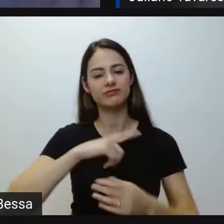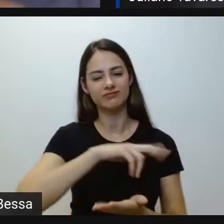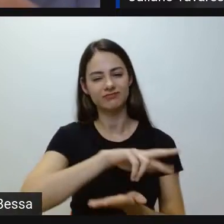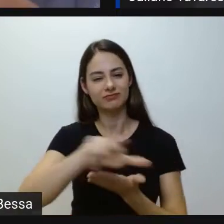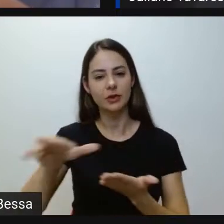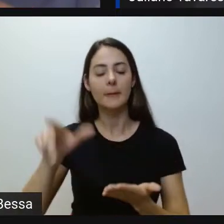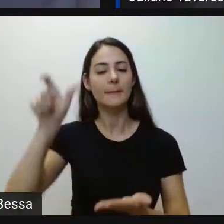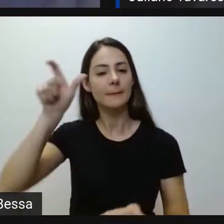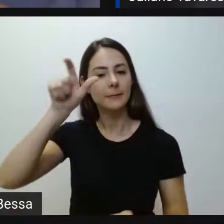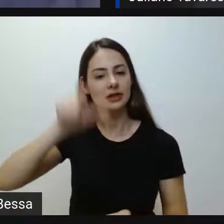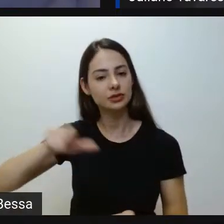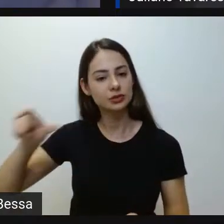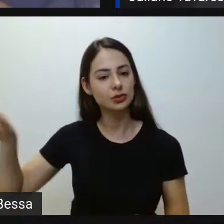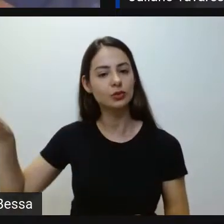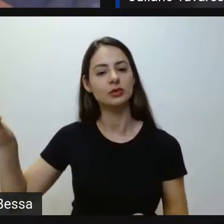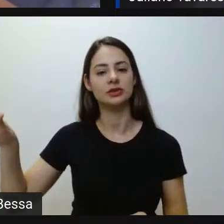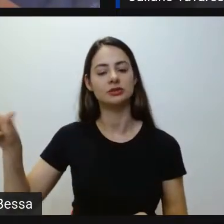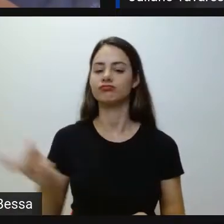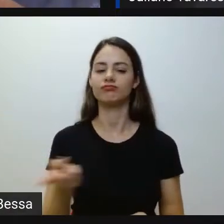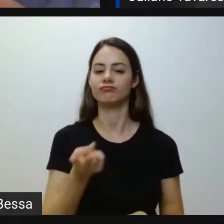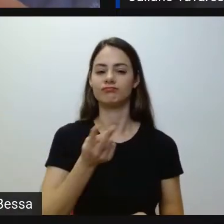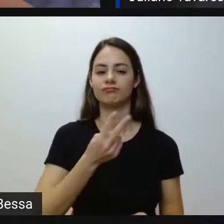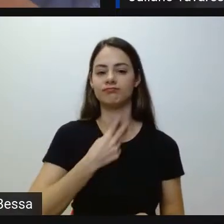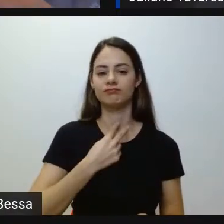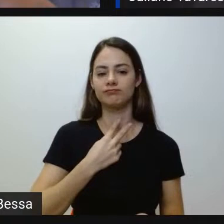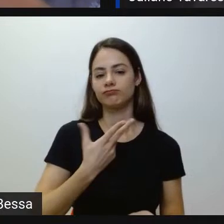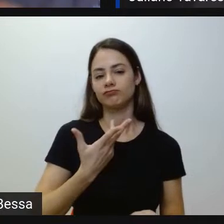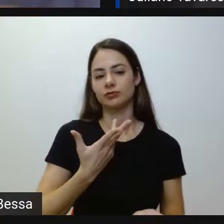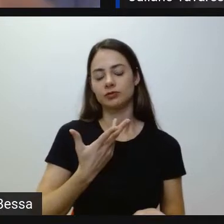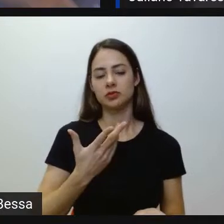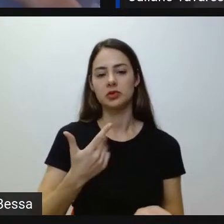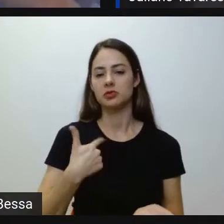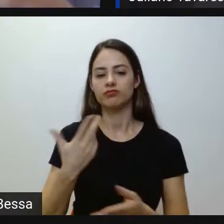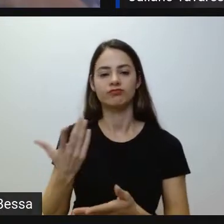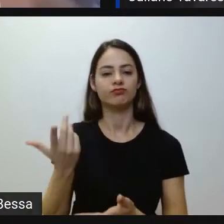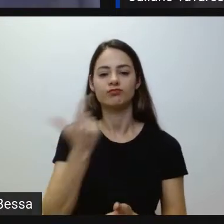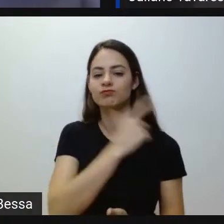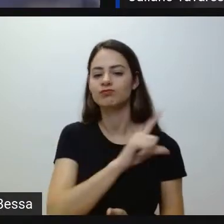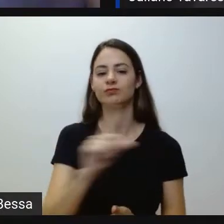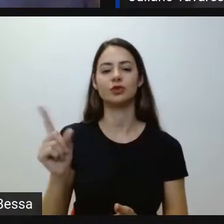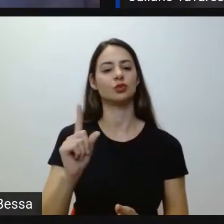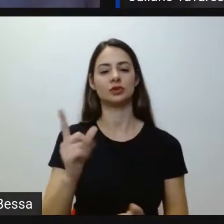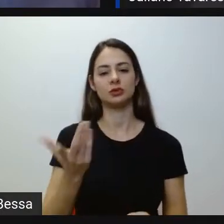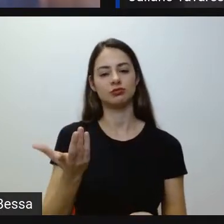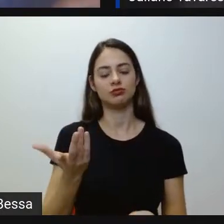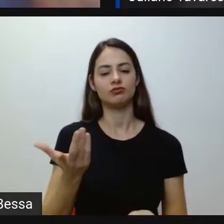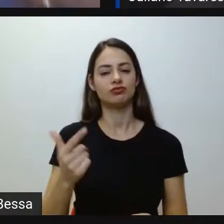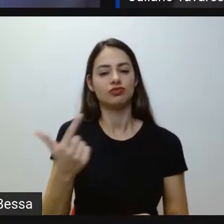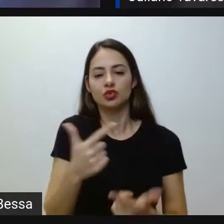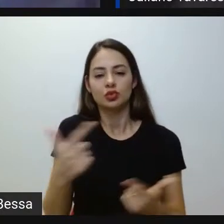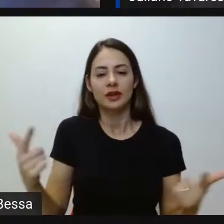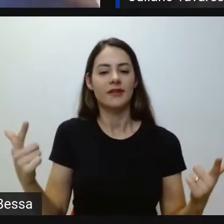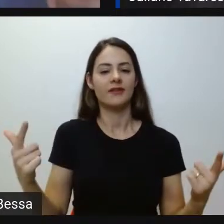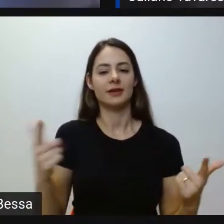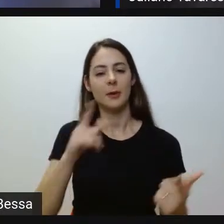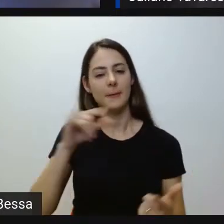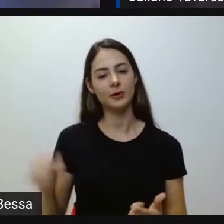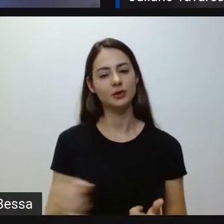essas pessoas não puderam, não foram favorecidas, elas não tiveram as mesmas